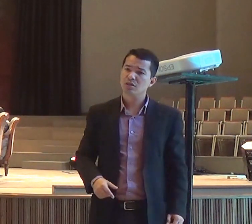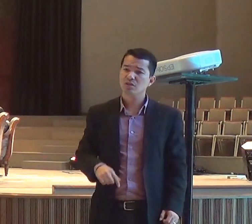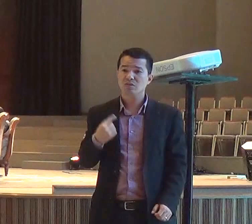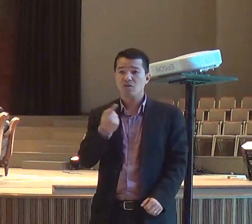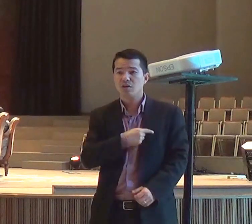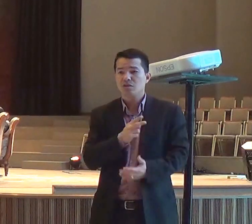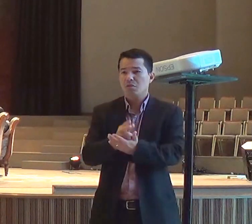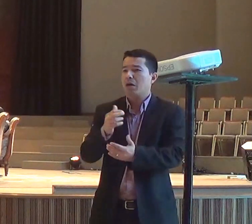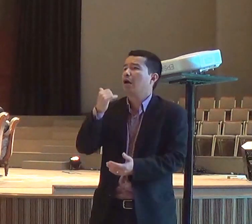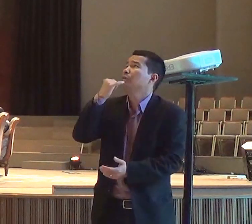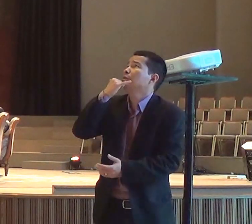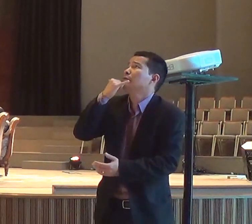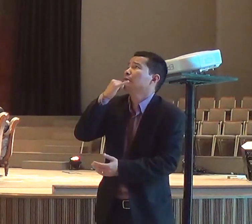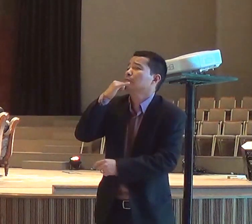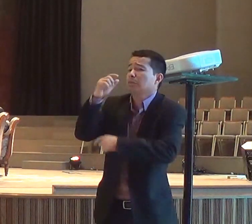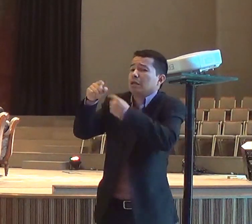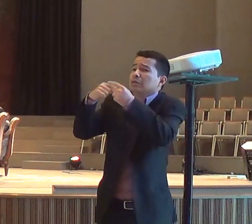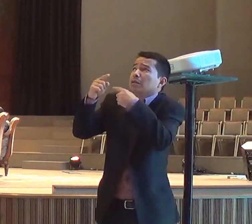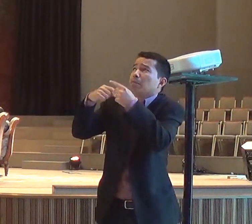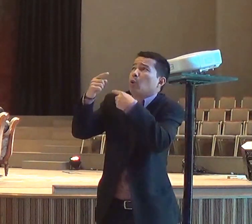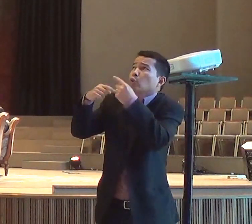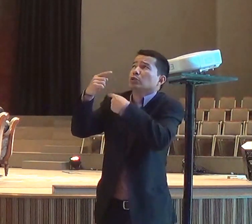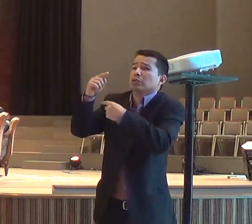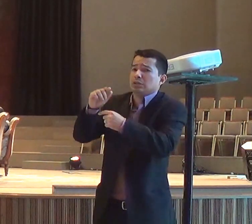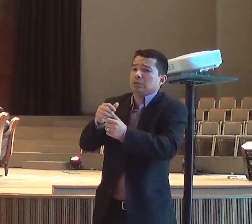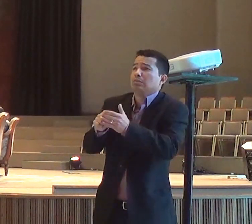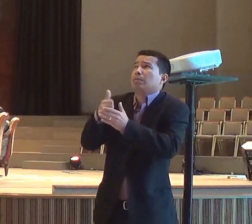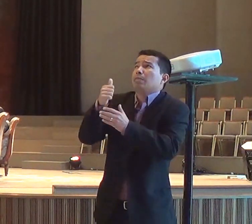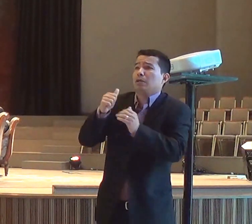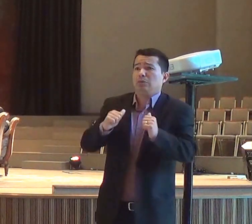acomodação, mas não tem fogo, de Deus,